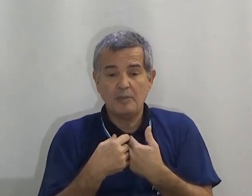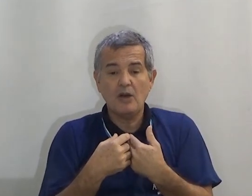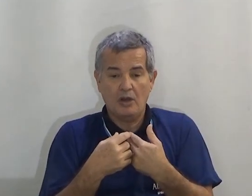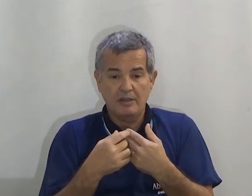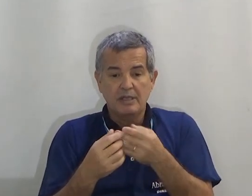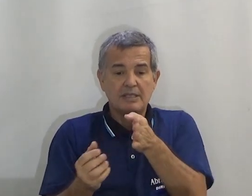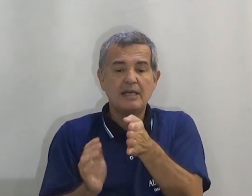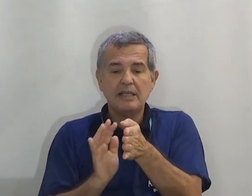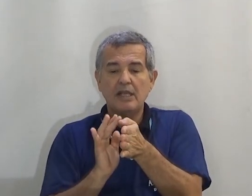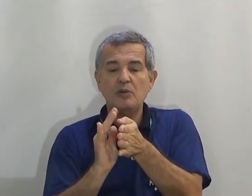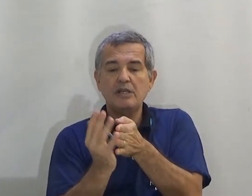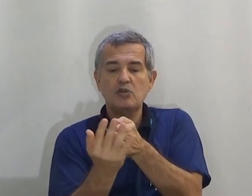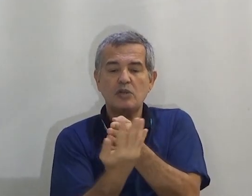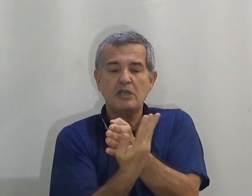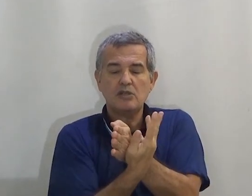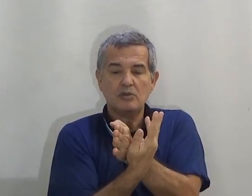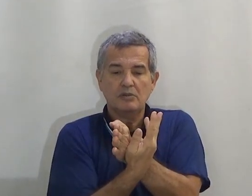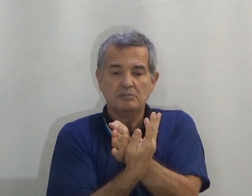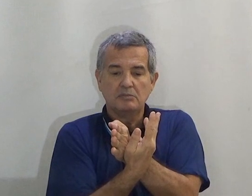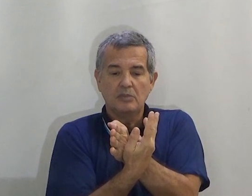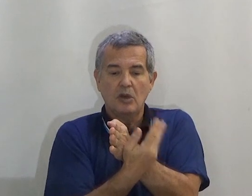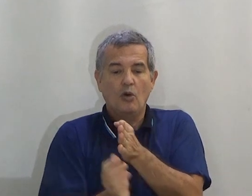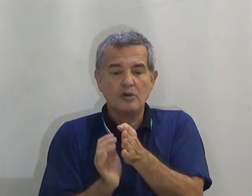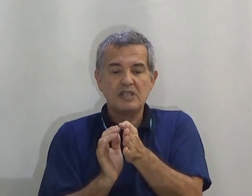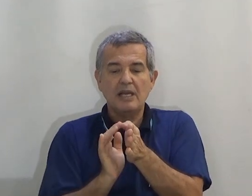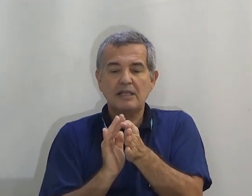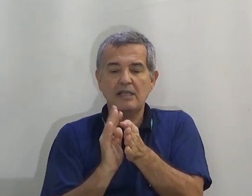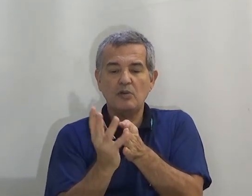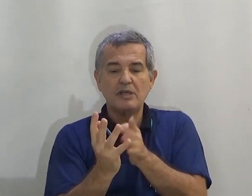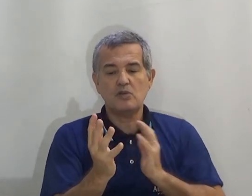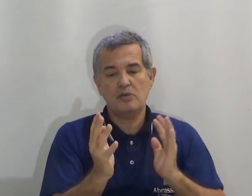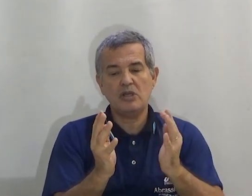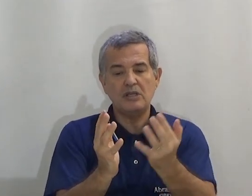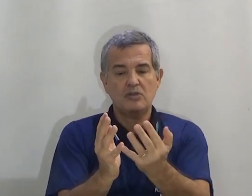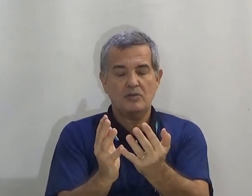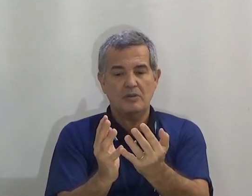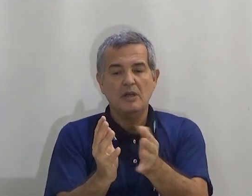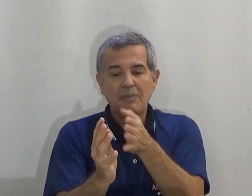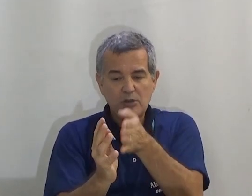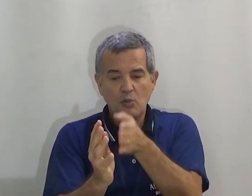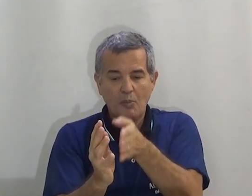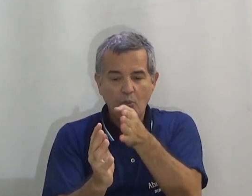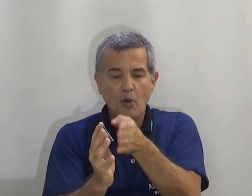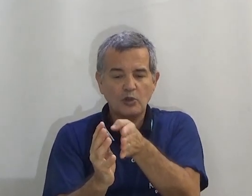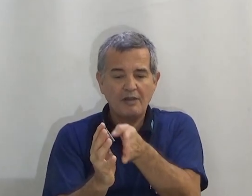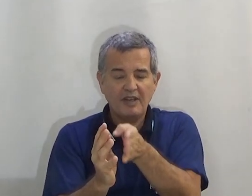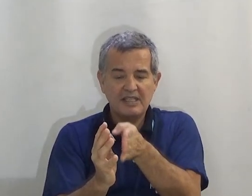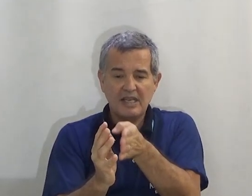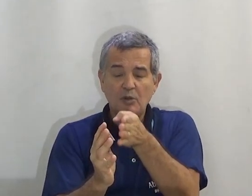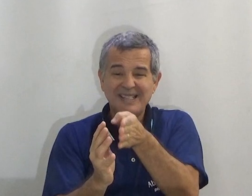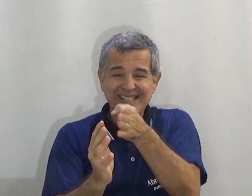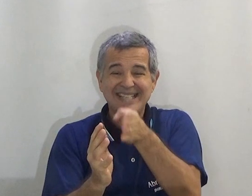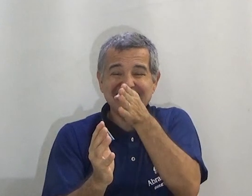subentendeu melhor. Se ele entendeu isto e isto. Ou se ele entendeu isto e isto. Mas o ponto